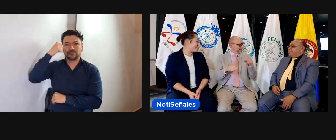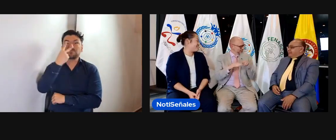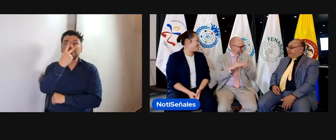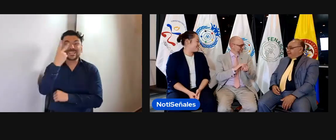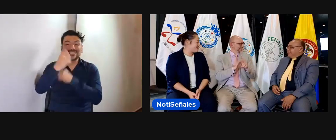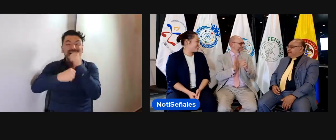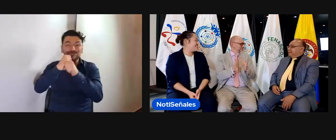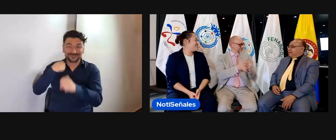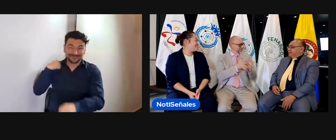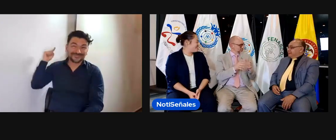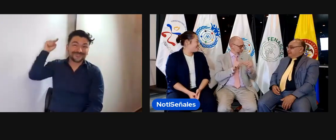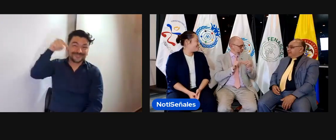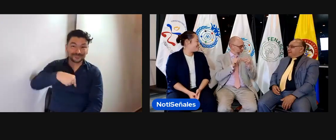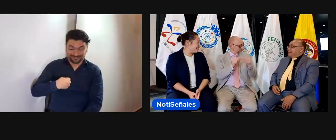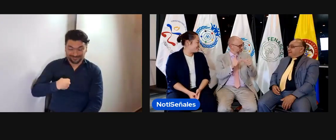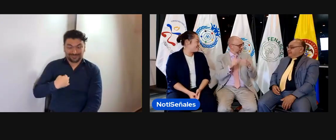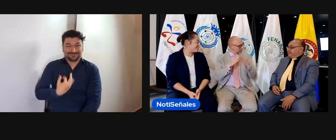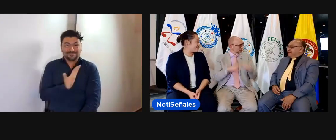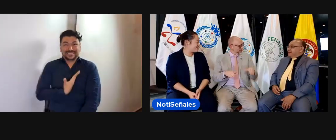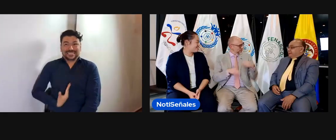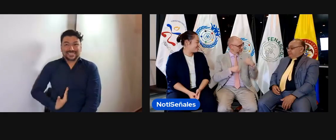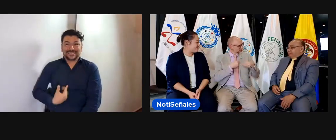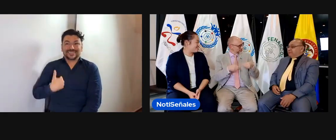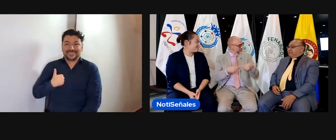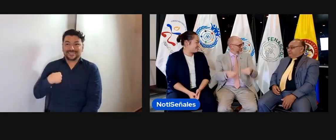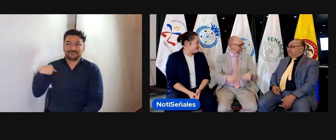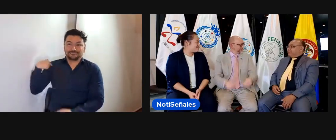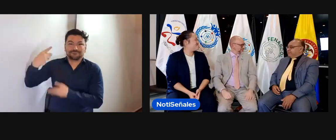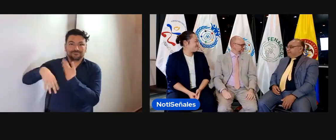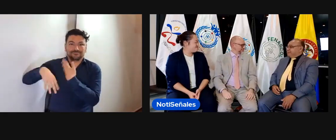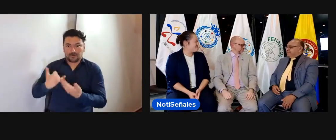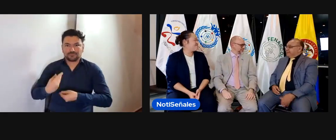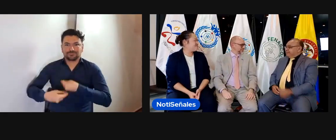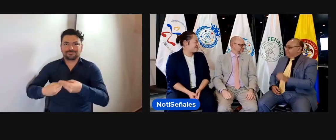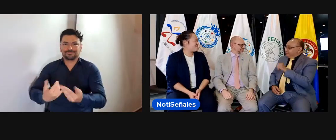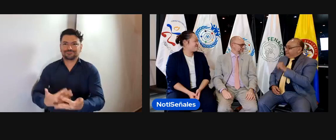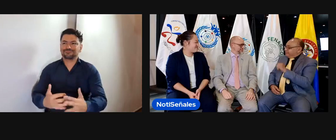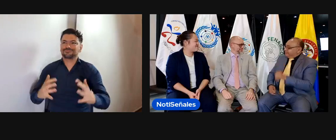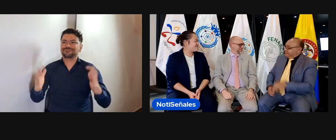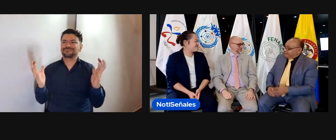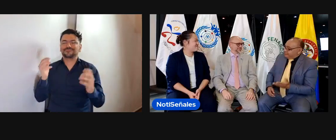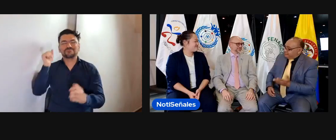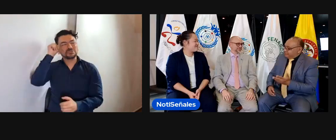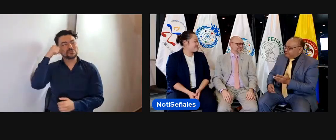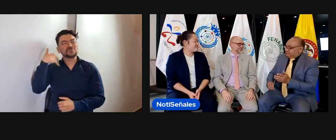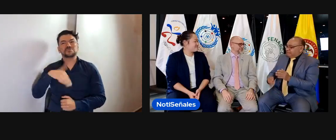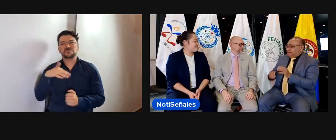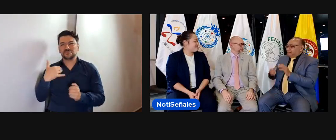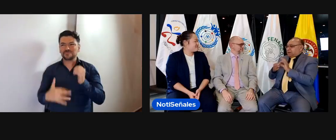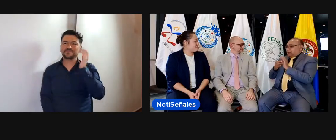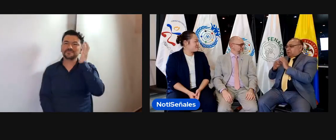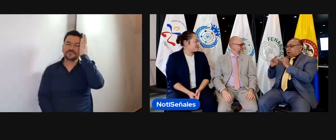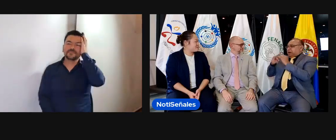campamento, ¿no? Aquí en Colombia se continúa con el campamento, ¿no? Sí, sí, sí, así es Joe.